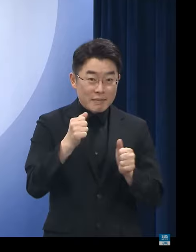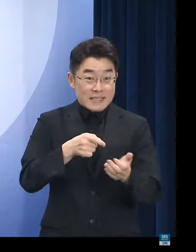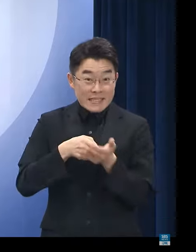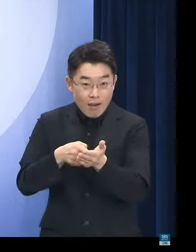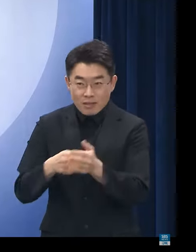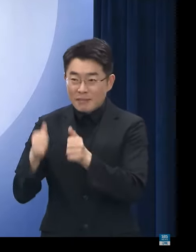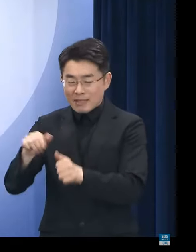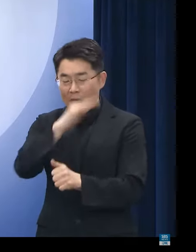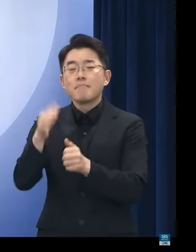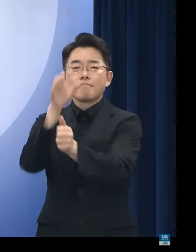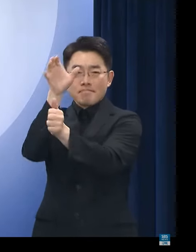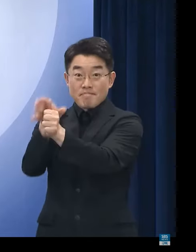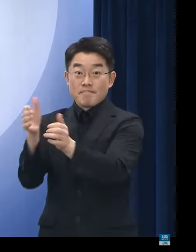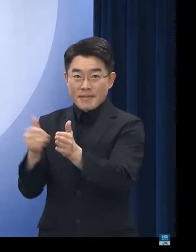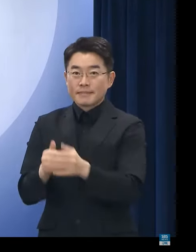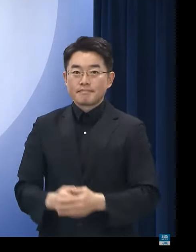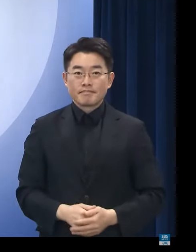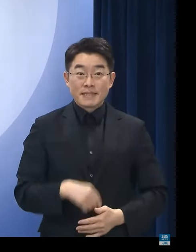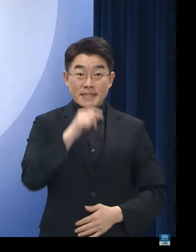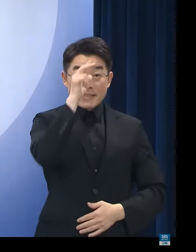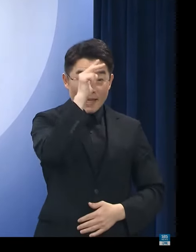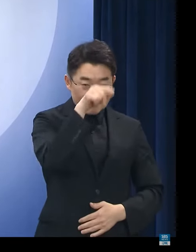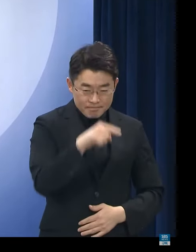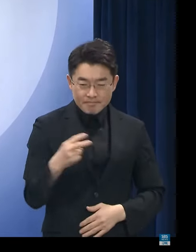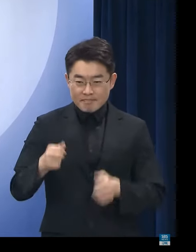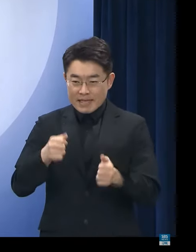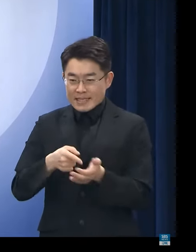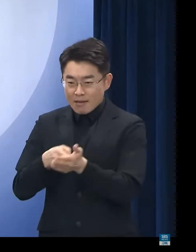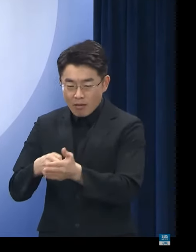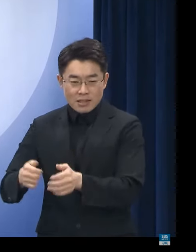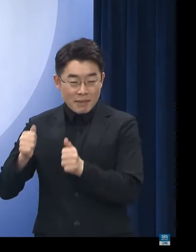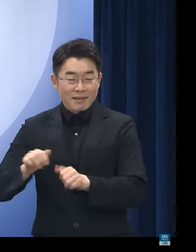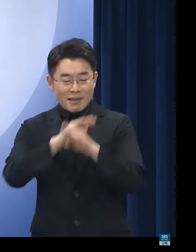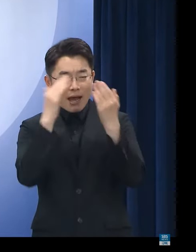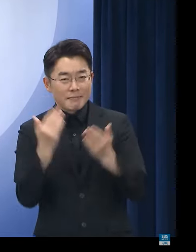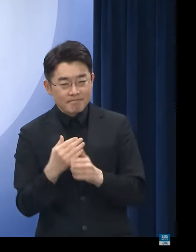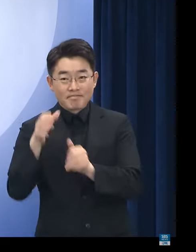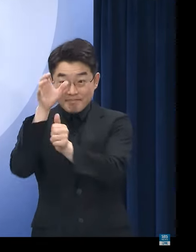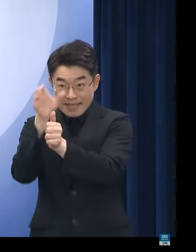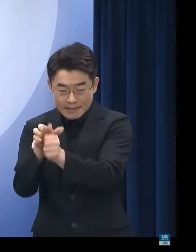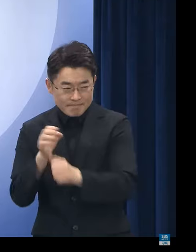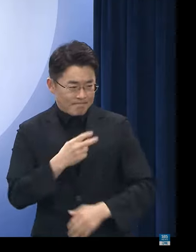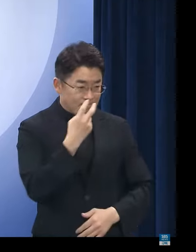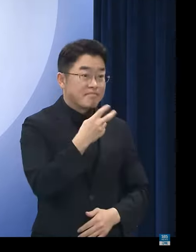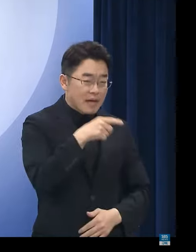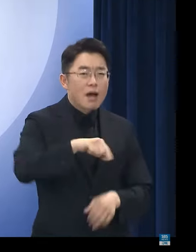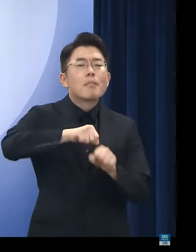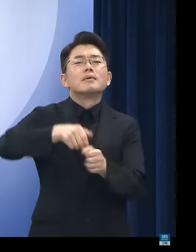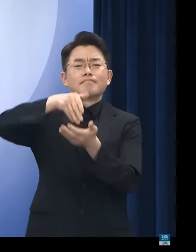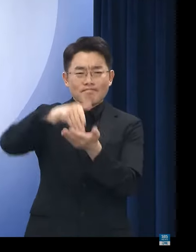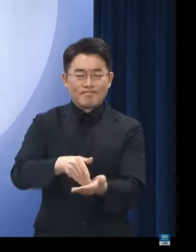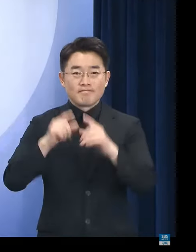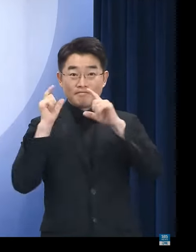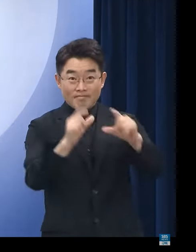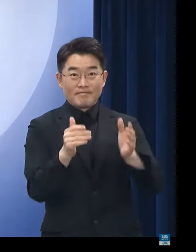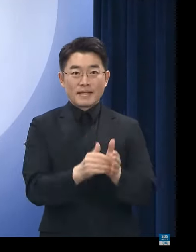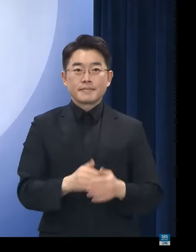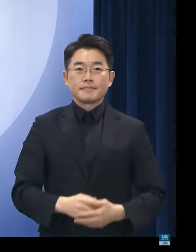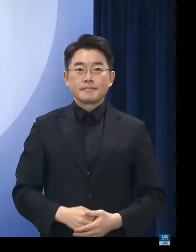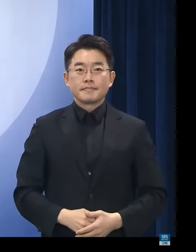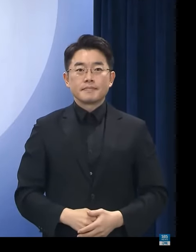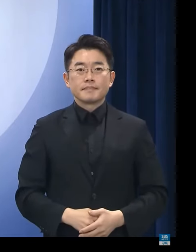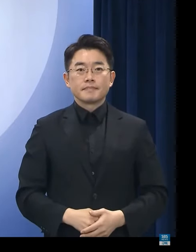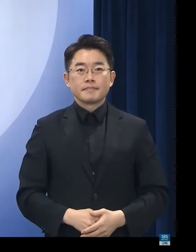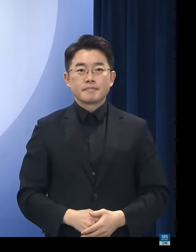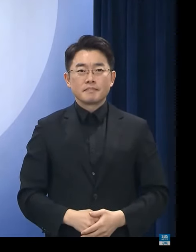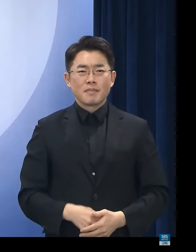실시했고 경찰 수사 단계부터 공판 단계까지 적극 대응해서 중형을 이끌어냈습니다. 특히